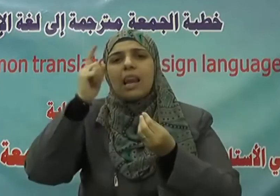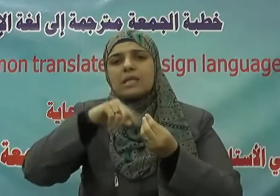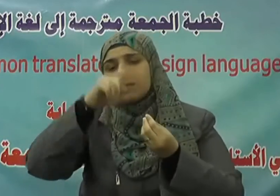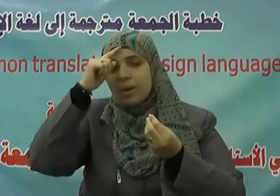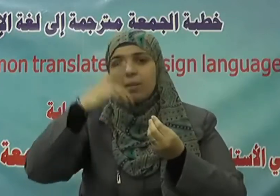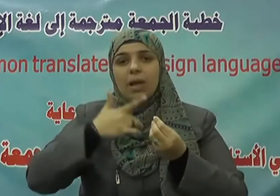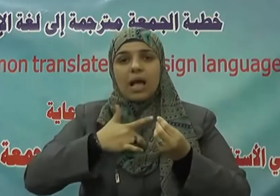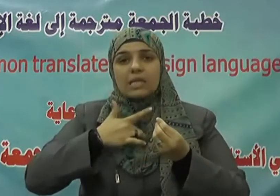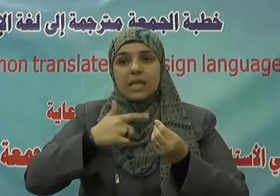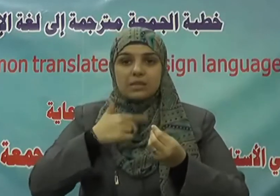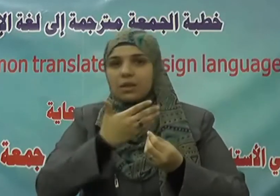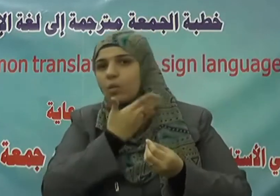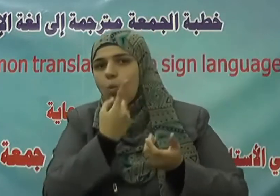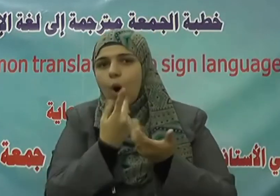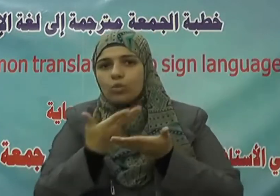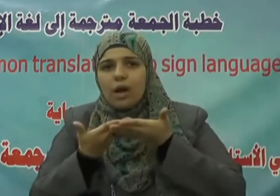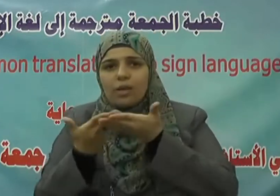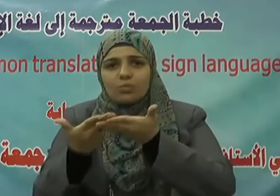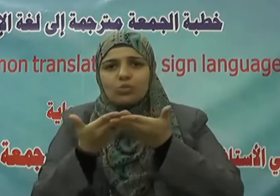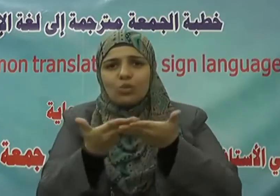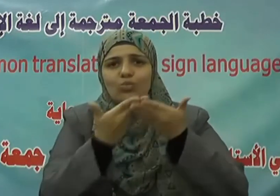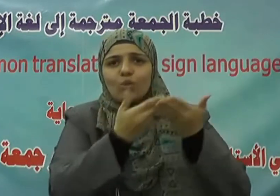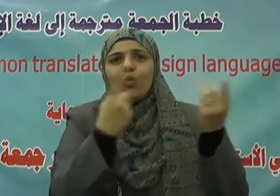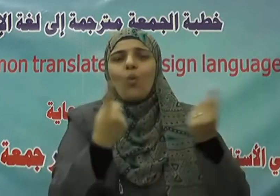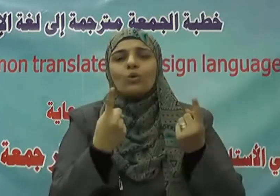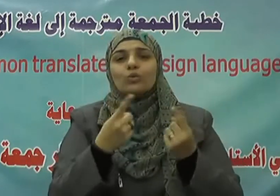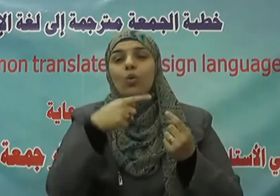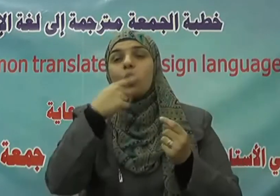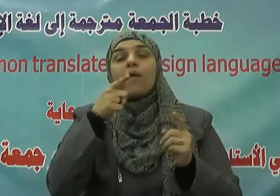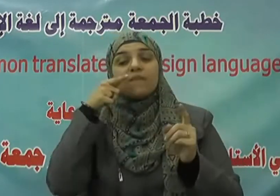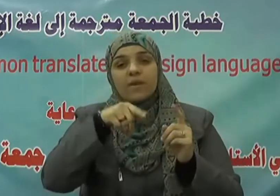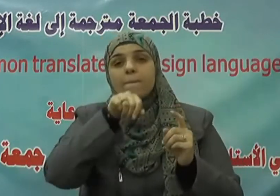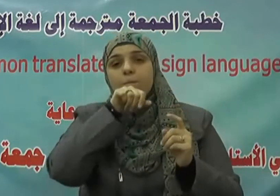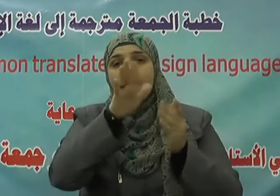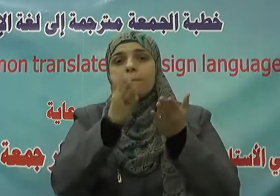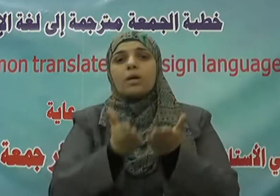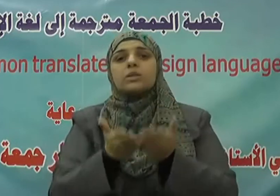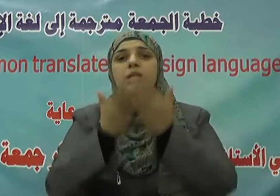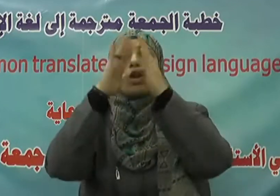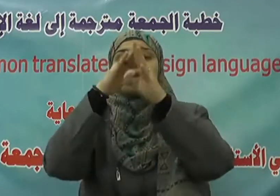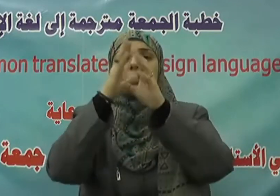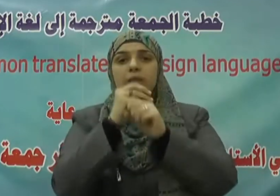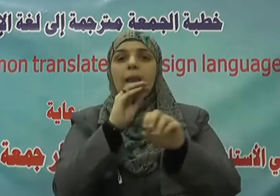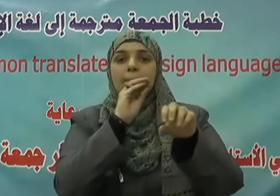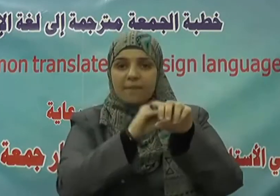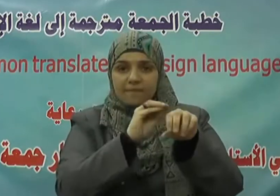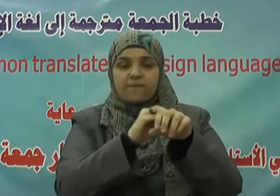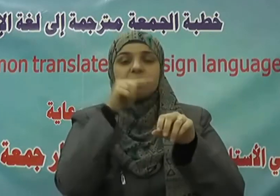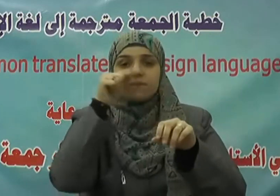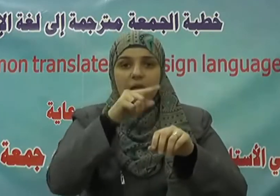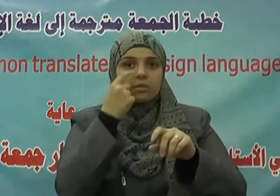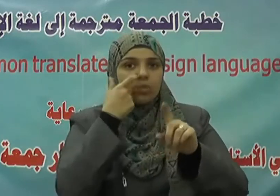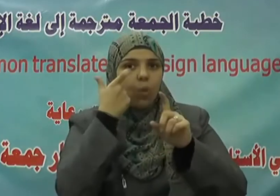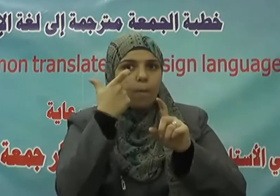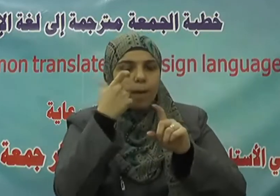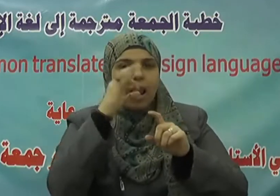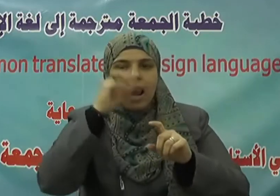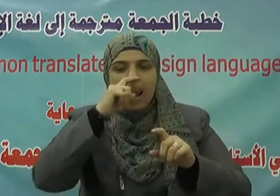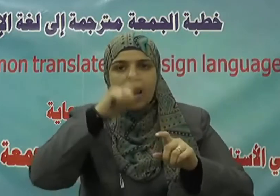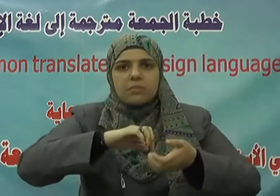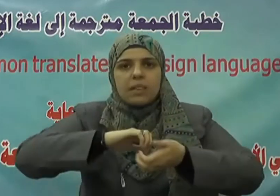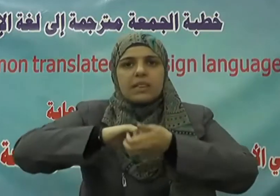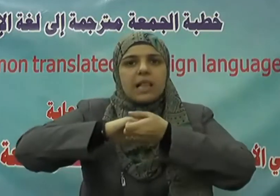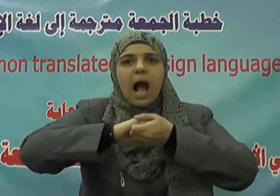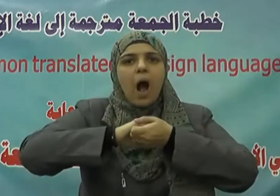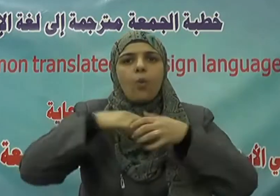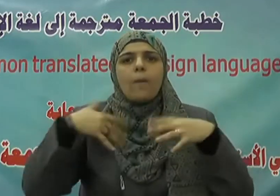خدمه وقد وجه النبي صلى الله عليه وسلم إلى قيمة التعاون في